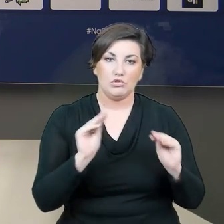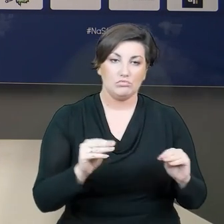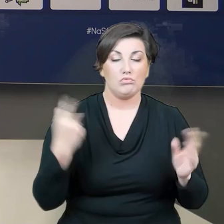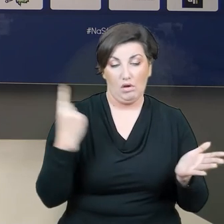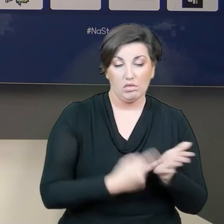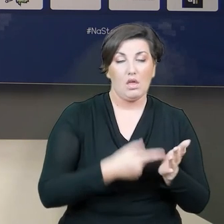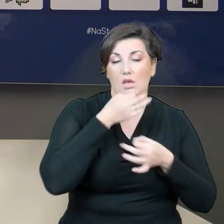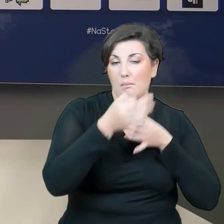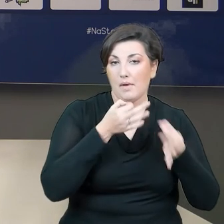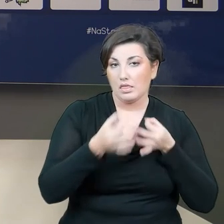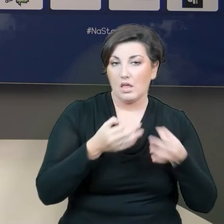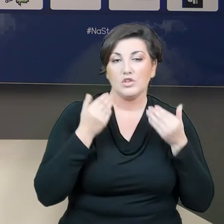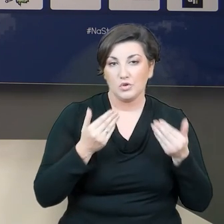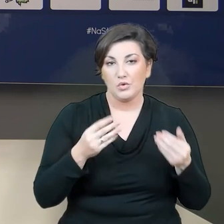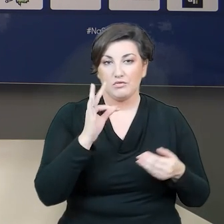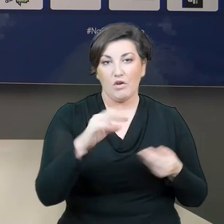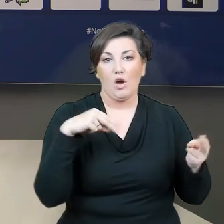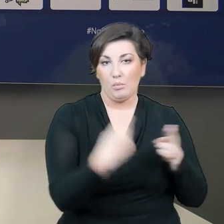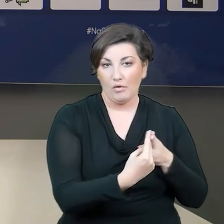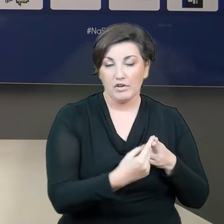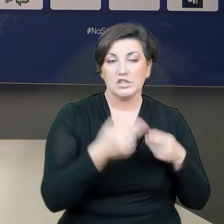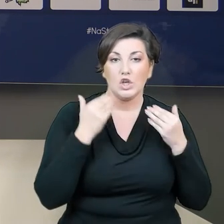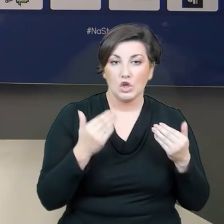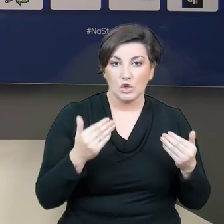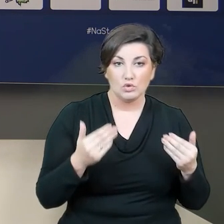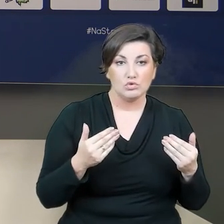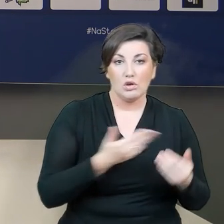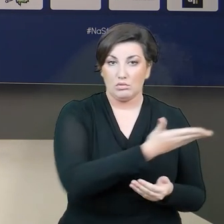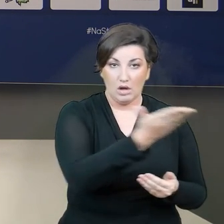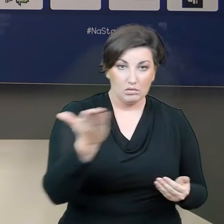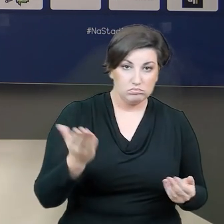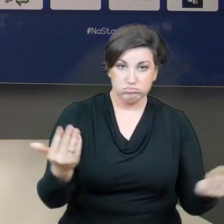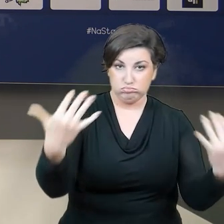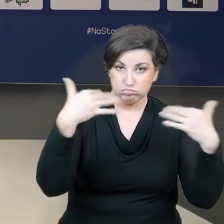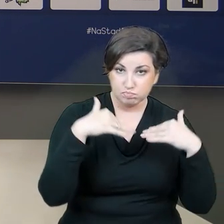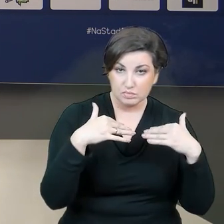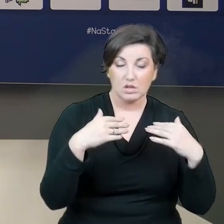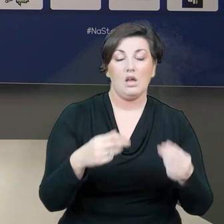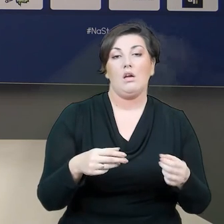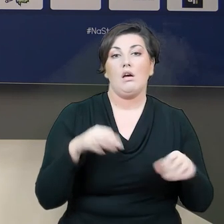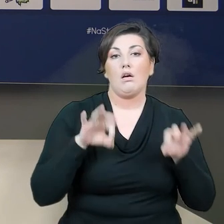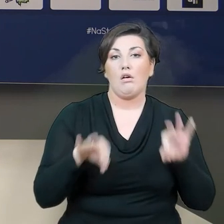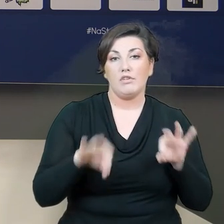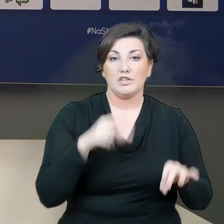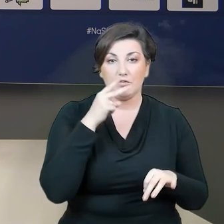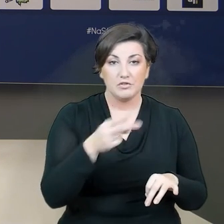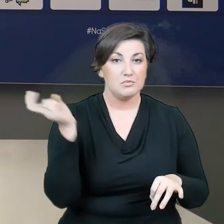Dziękuję za udzielenie odpowiedzi. Dziękuję Państwu też za udział w konferencji. Widzimy się i słyszymy po meczu, w